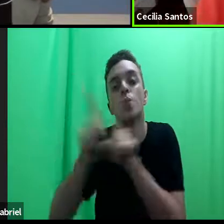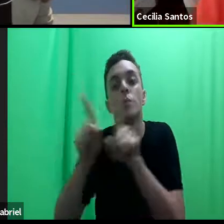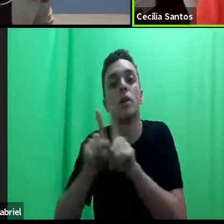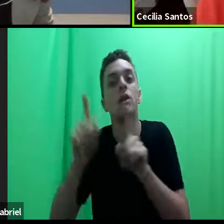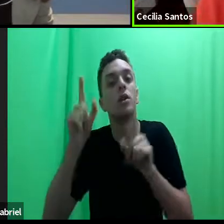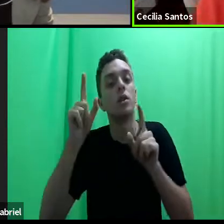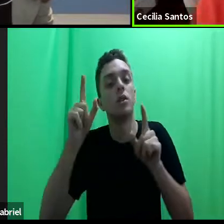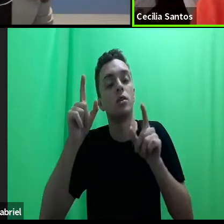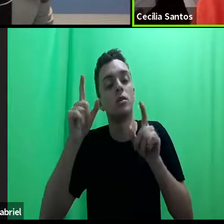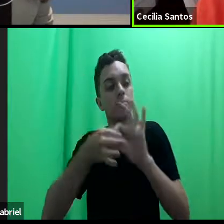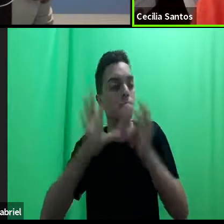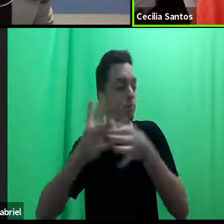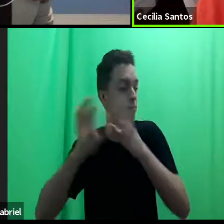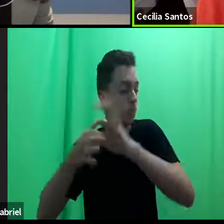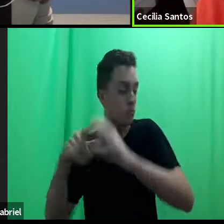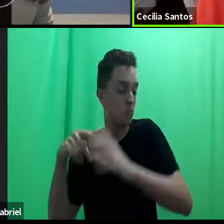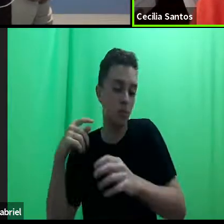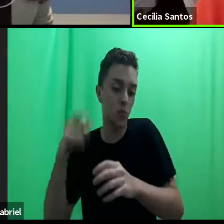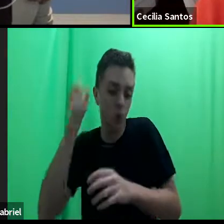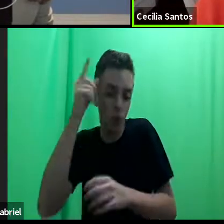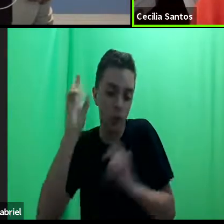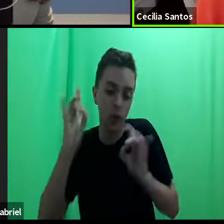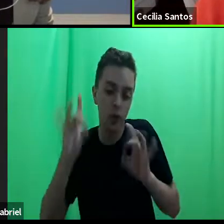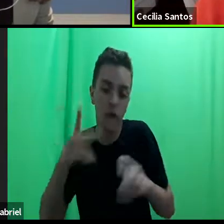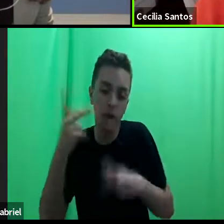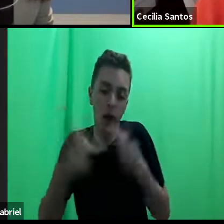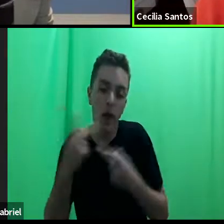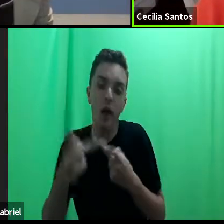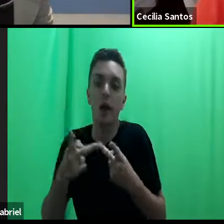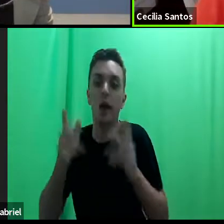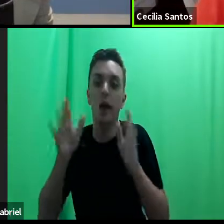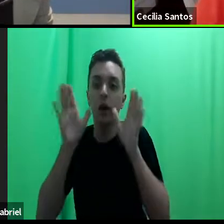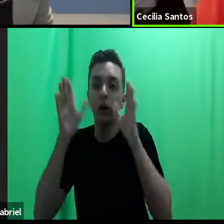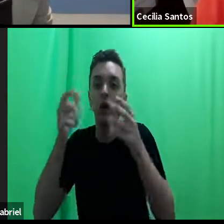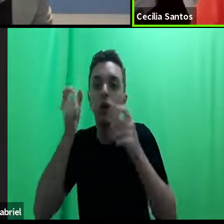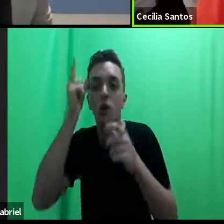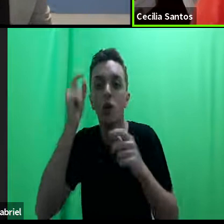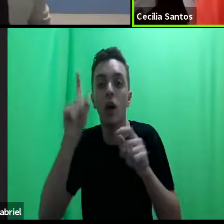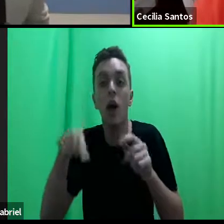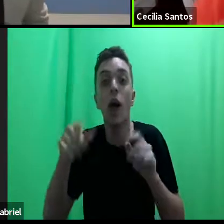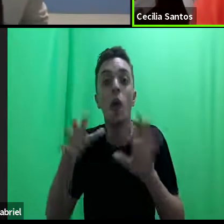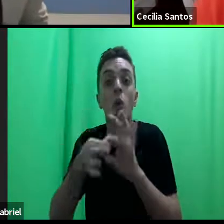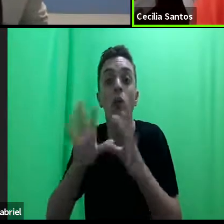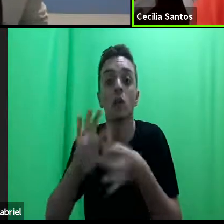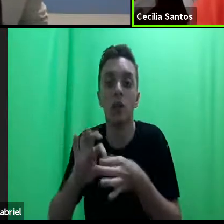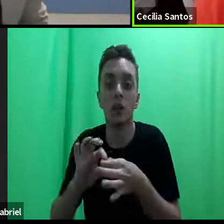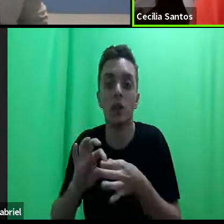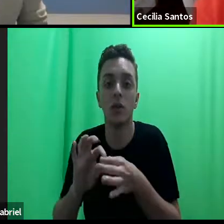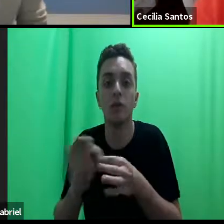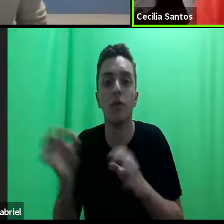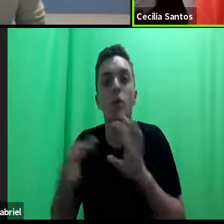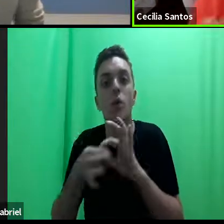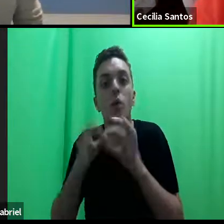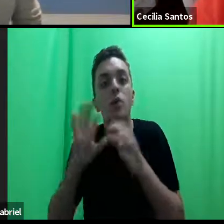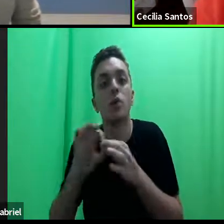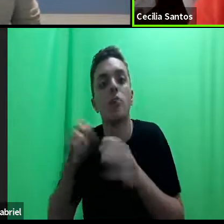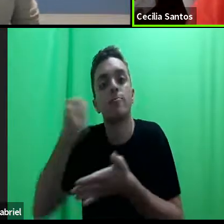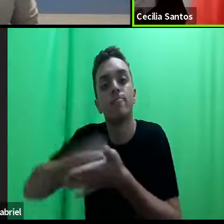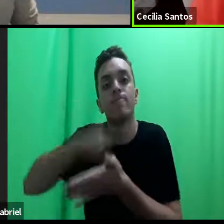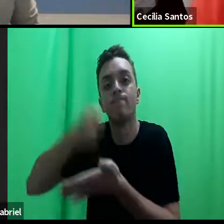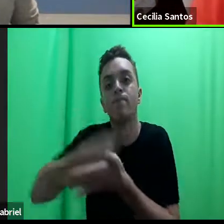cultura, para a gente não ficar aqui essencializando as culturas, é um contexto, o contexto da luta, da